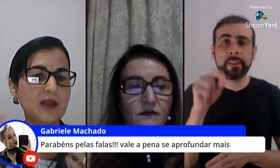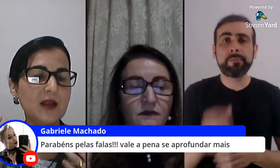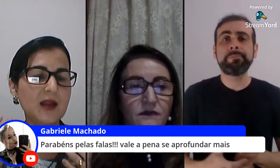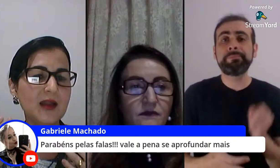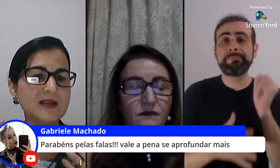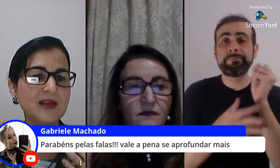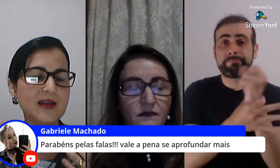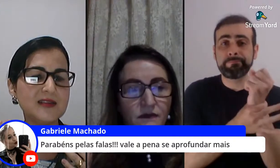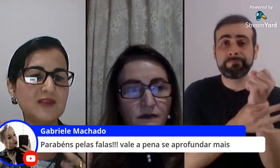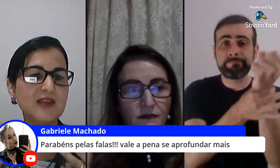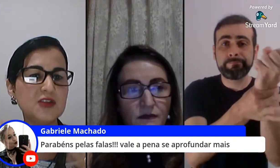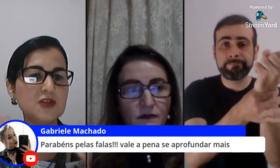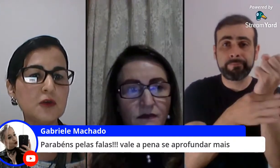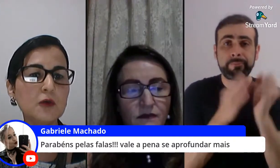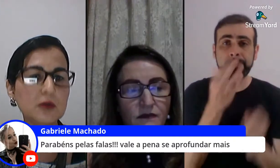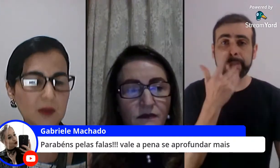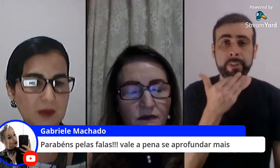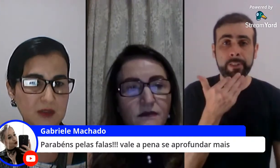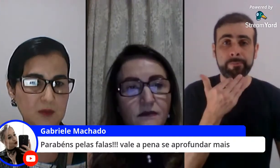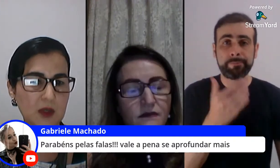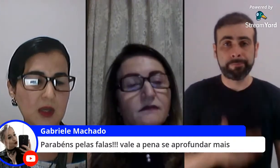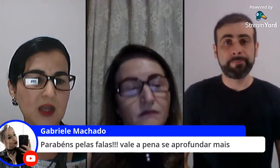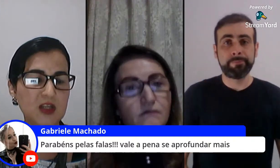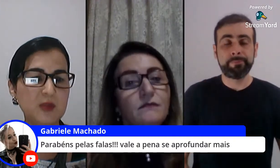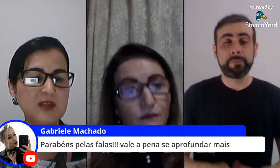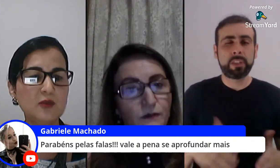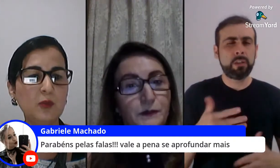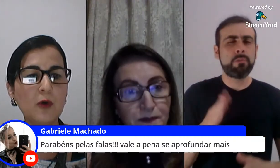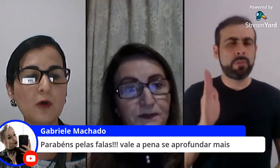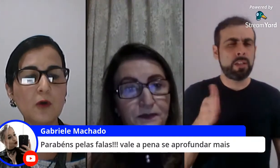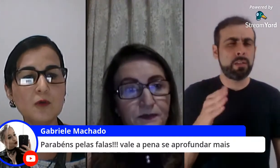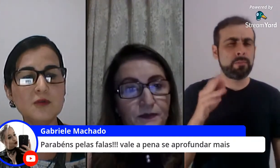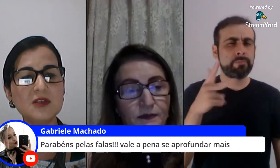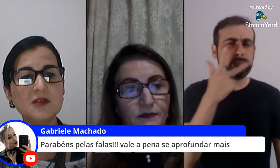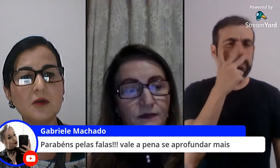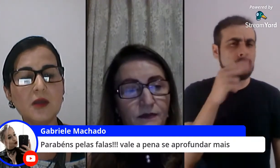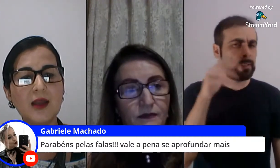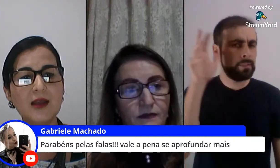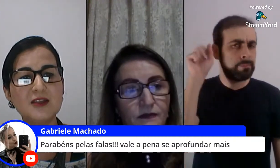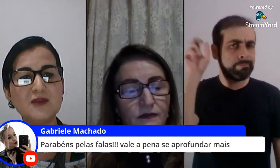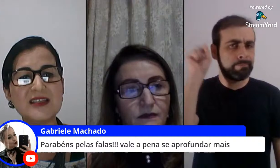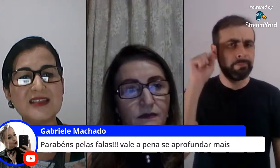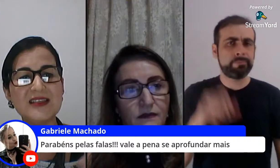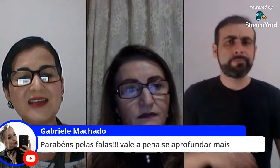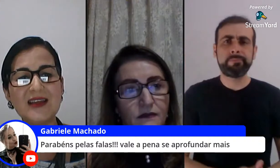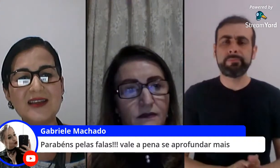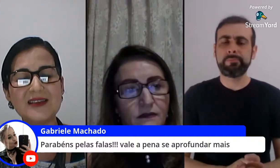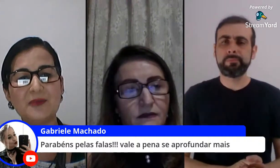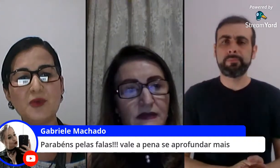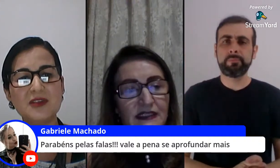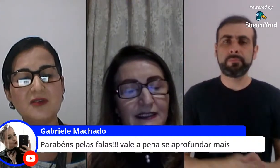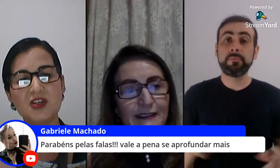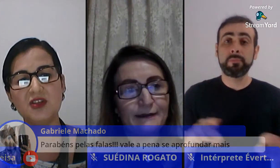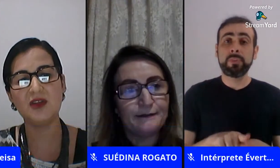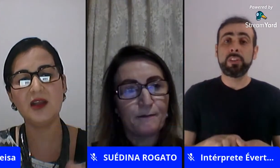ter essa essa atividade de escuta mesmo a gente precisa um pouco desfazer essa posição que a gente tem em